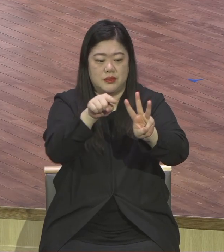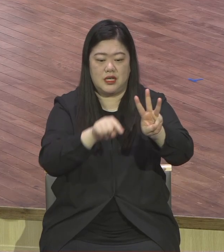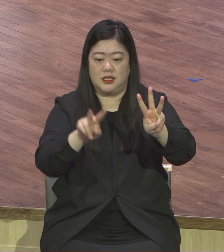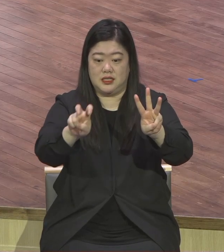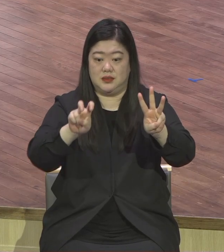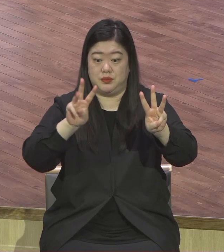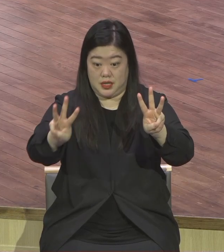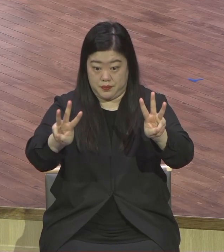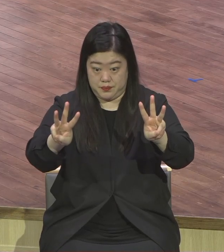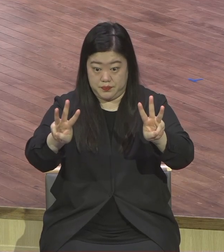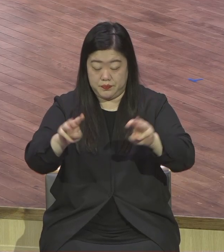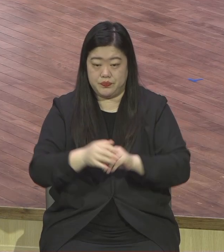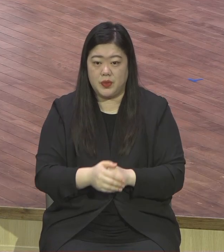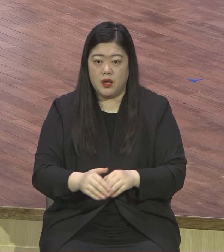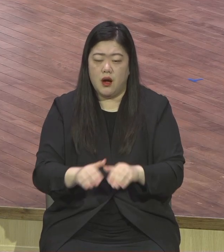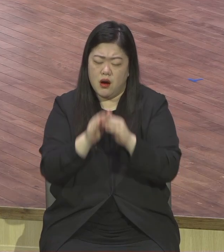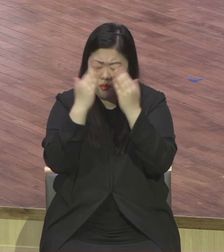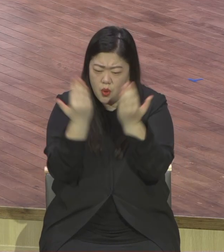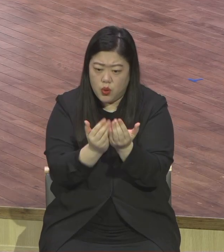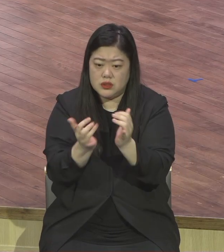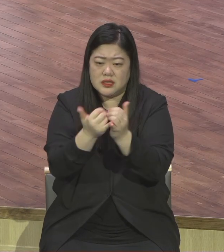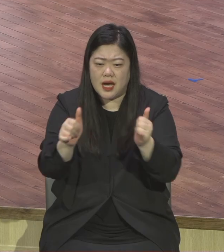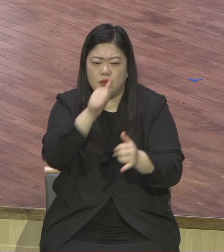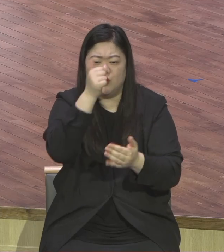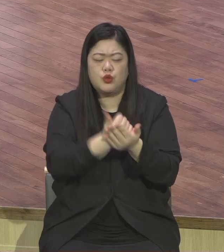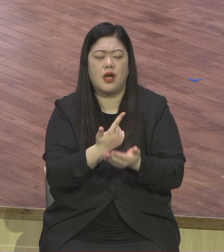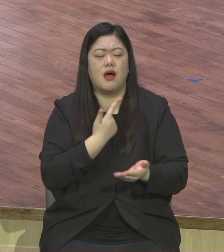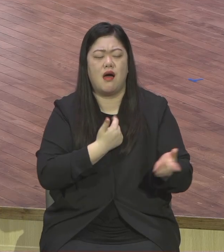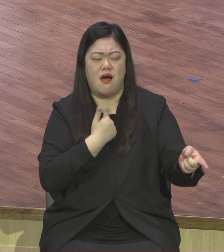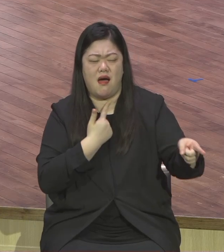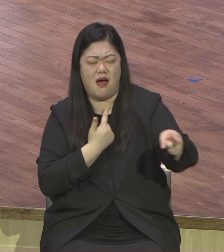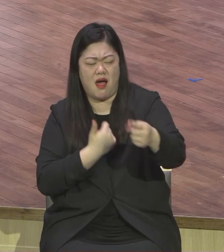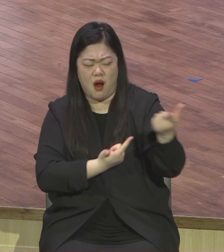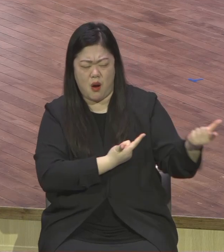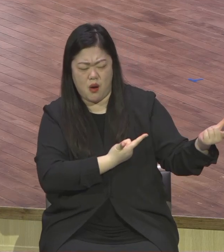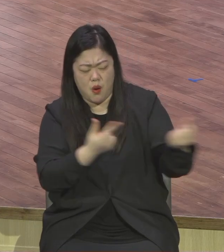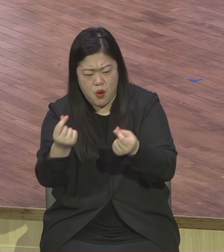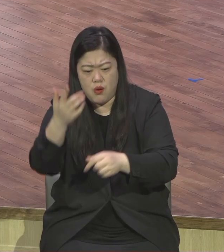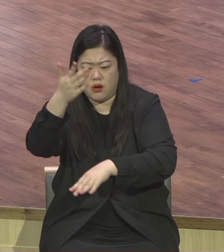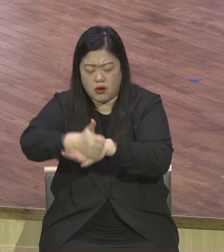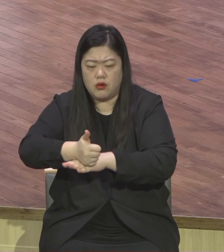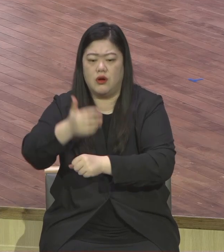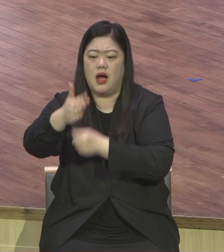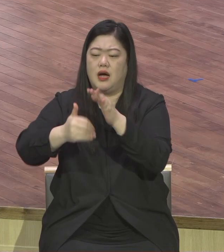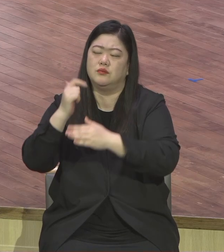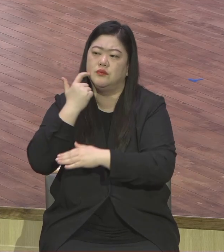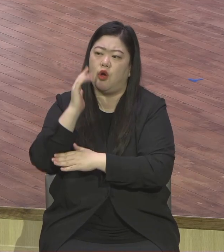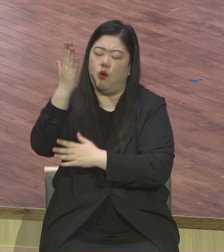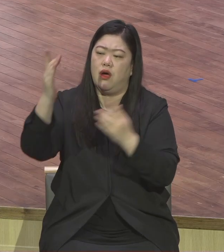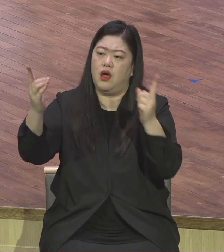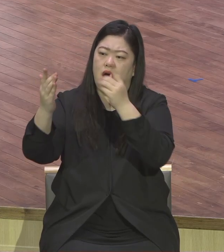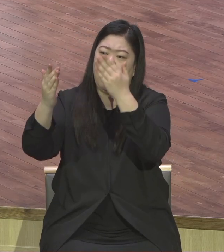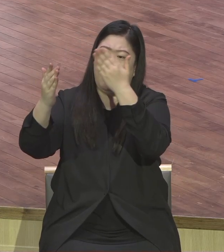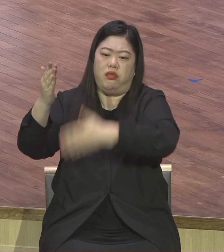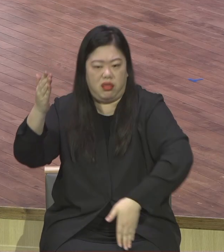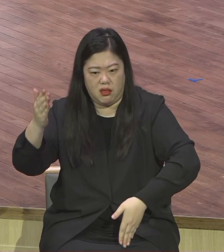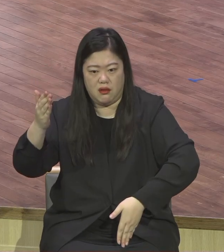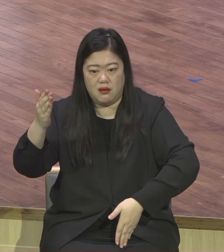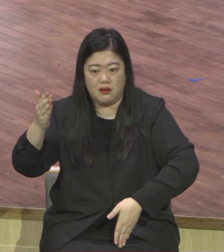죄를 범하였음에 하나님의 영광에 이르지 못하더니 분명히 말씀하고